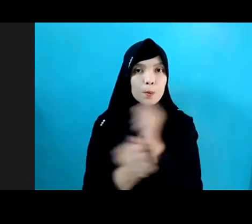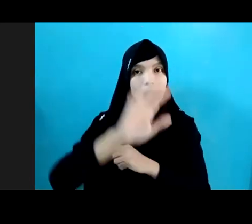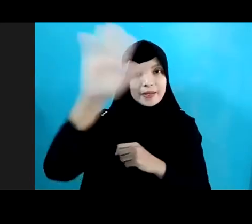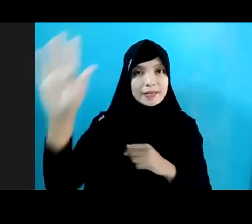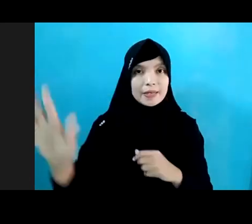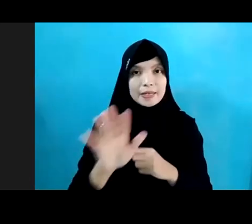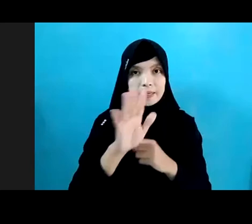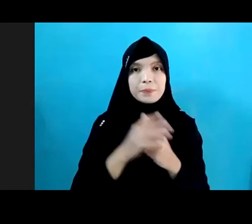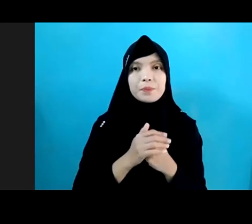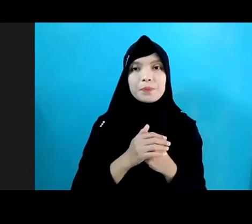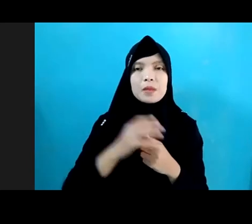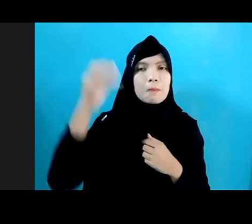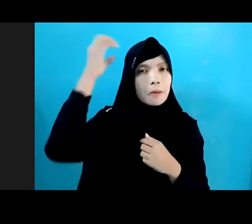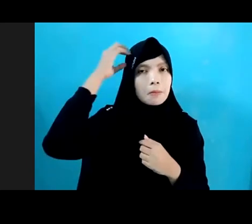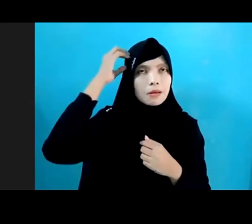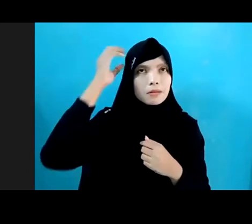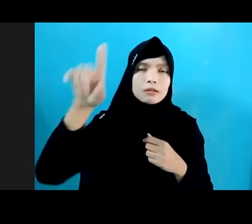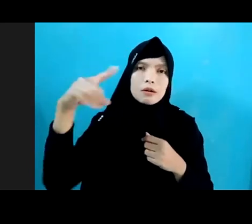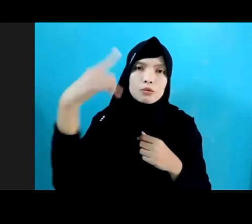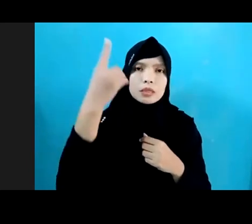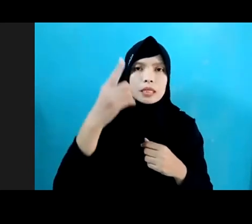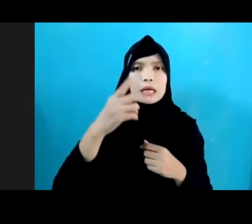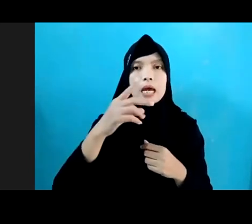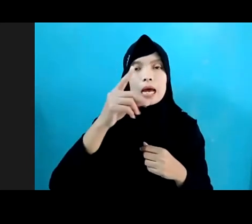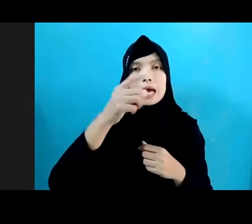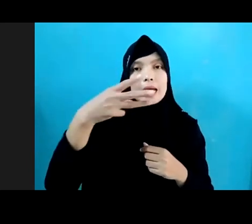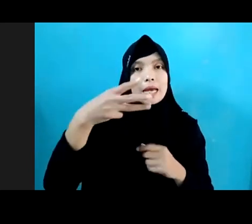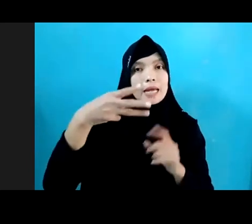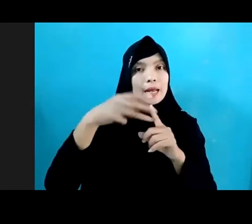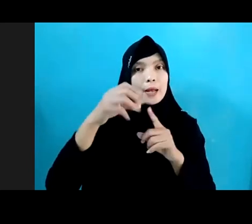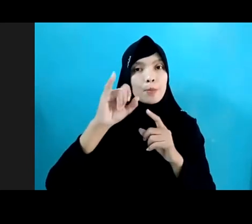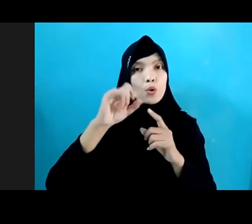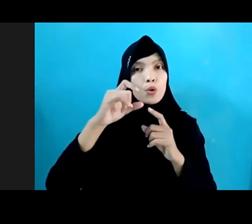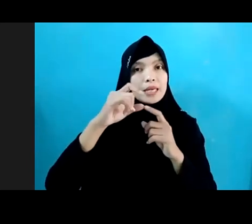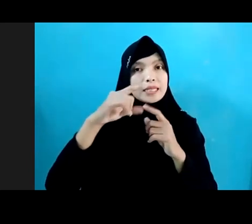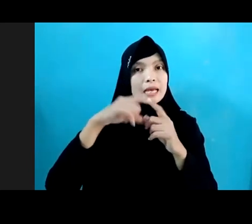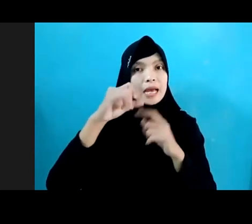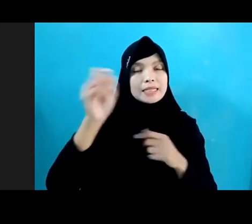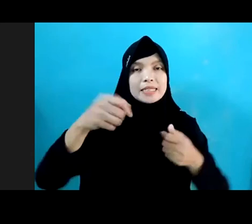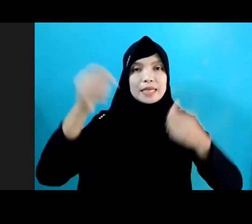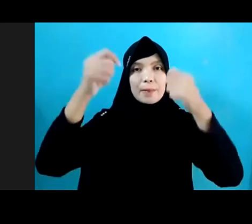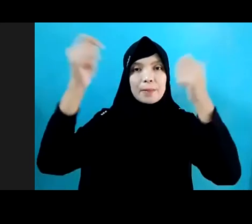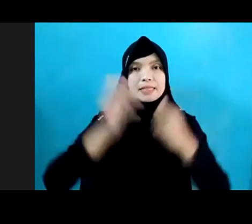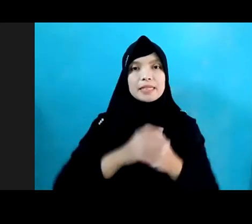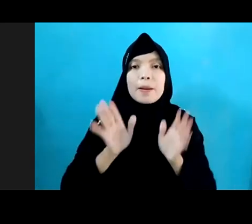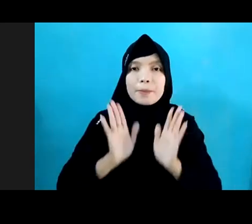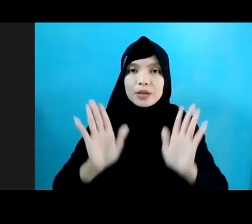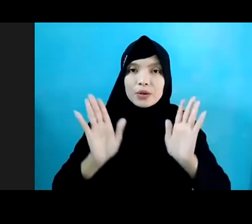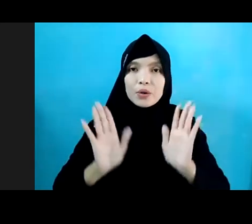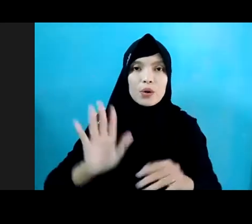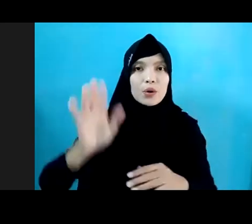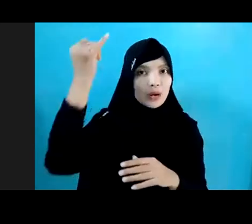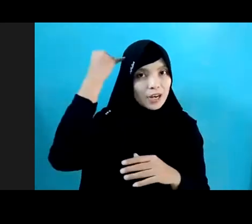Mengoptimalkan Upaya Reboisasi Mengadakan Aksi Kampanye Serta Mendolong Inovasi Yang Kenam Untuk